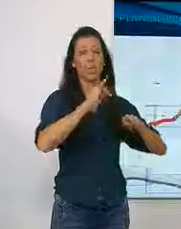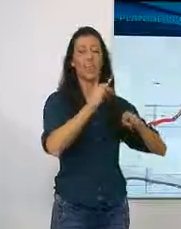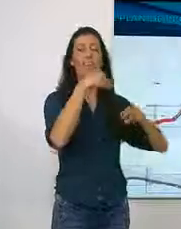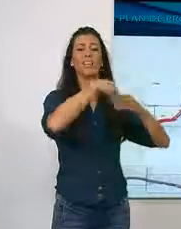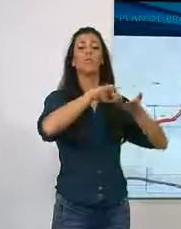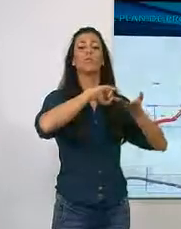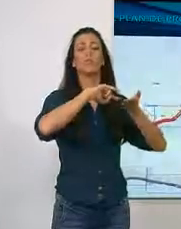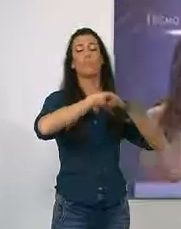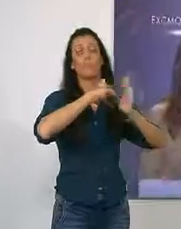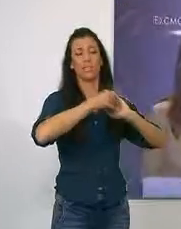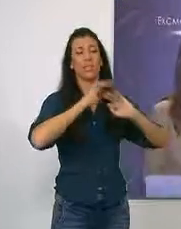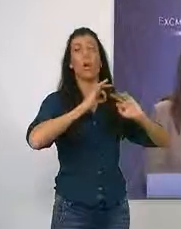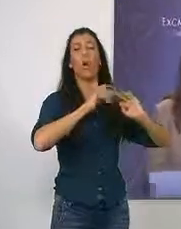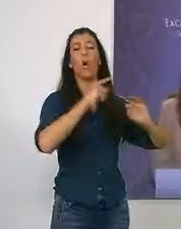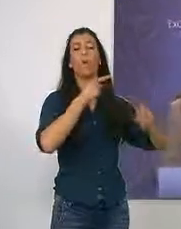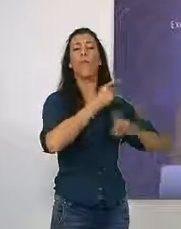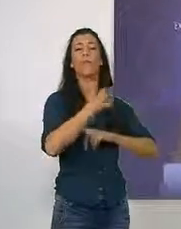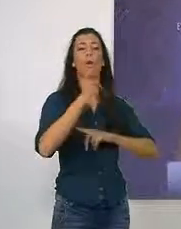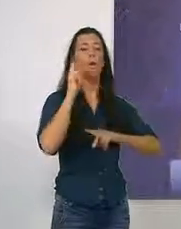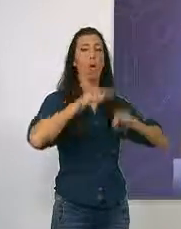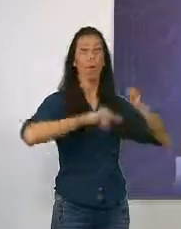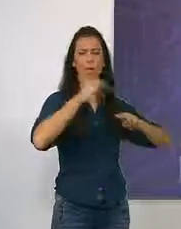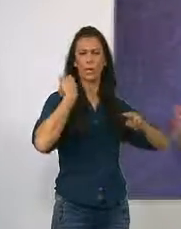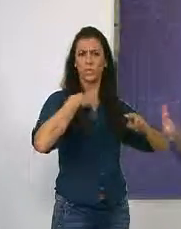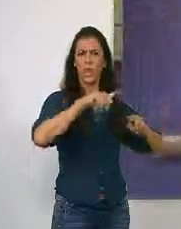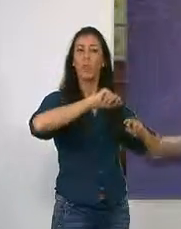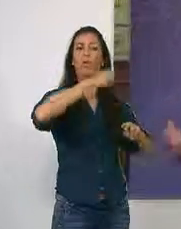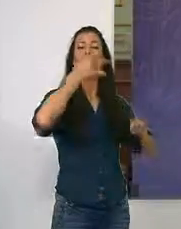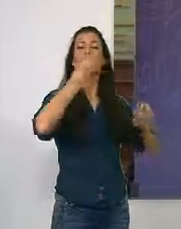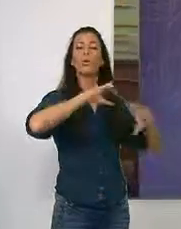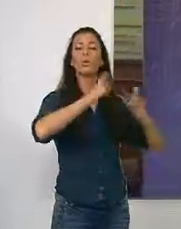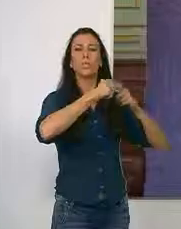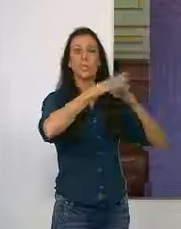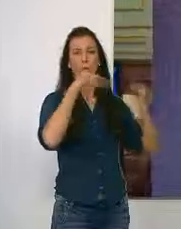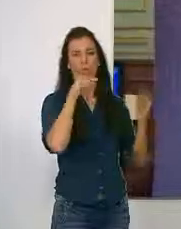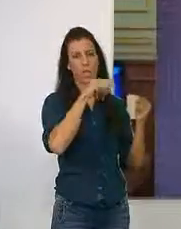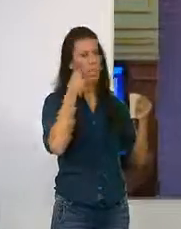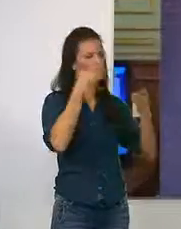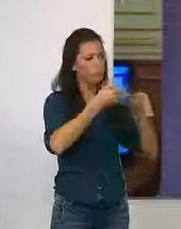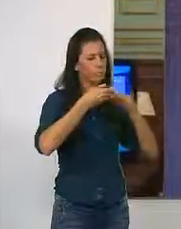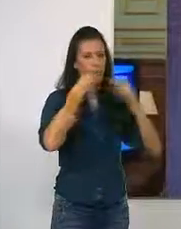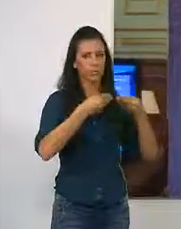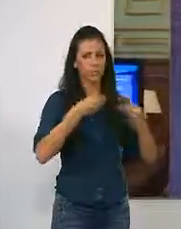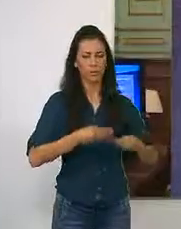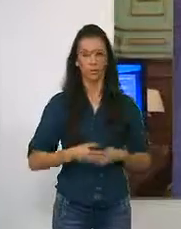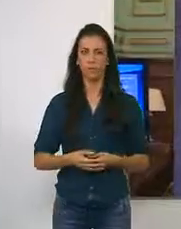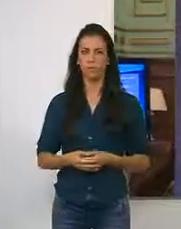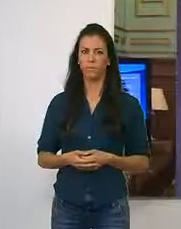contemplados en el Plan General de Ordenación Urbana y aprobado en su momento por la Junta de Andalucía.